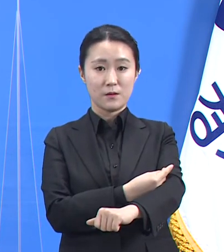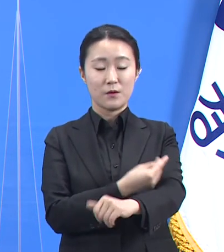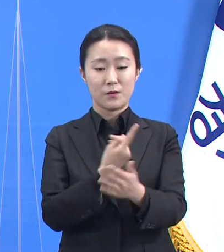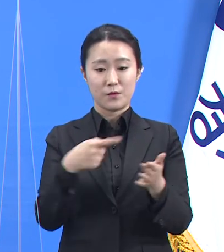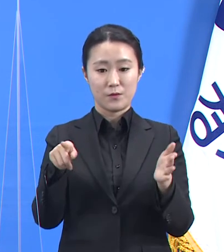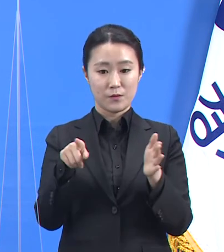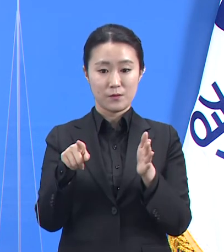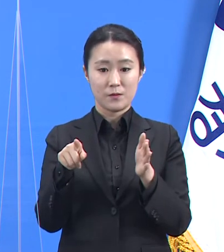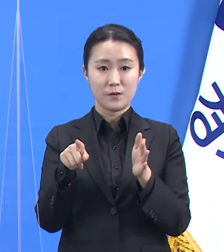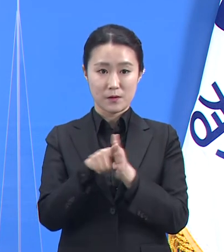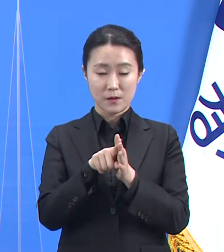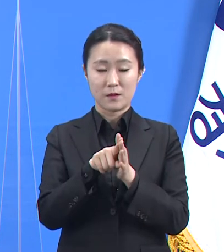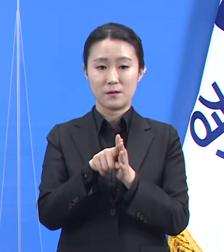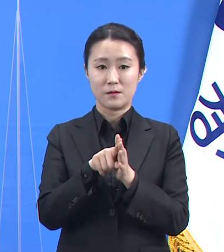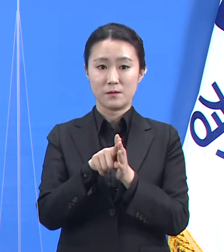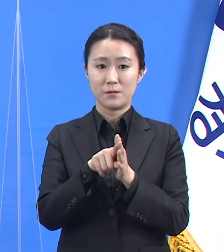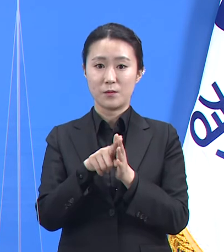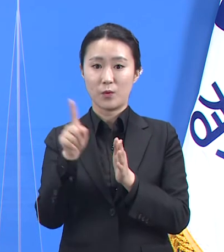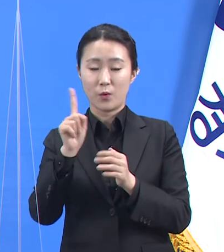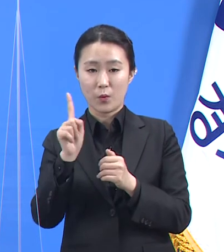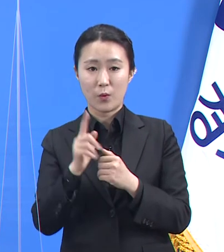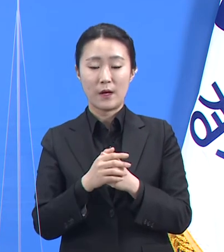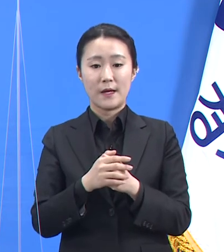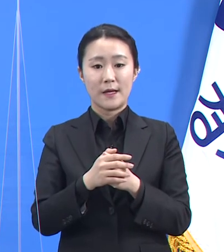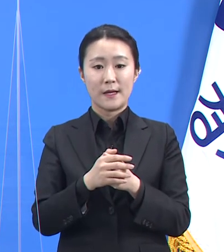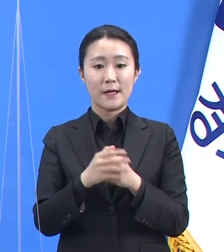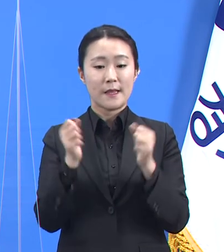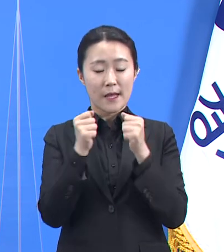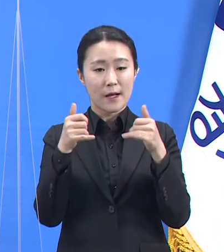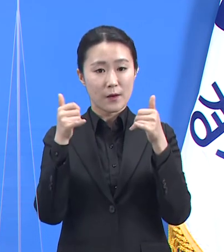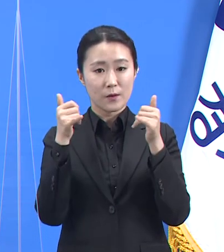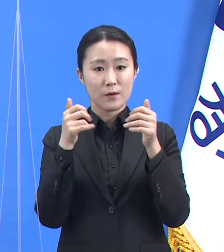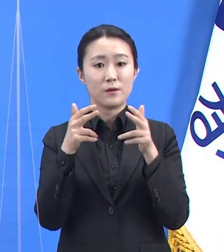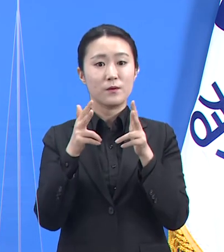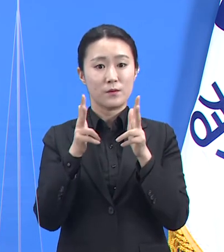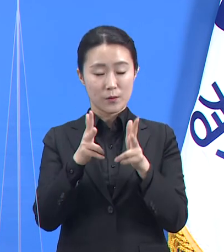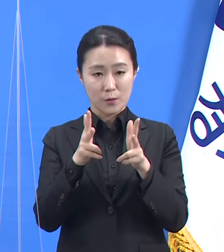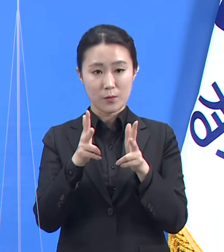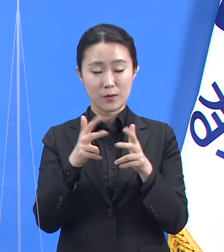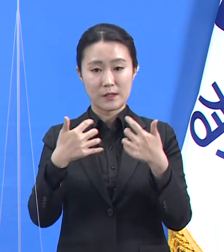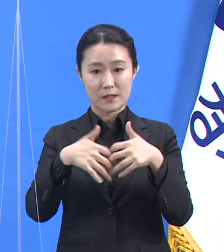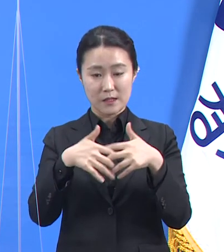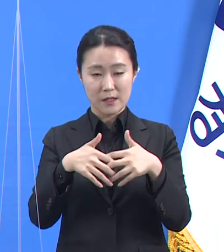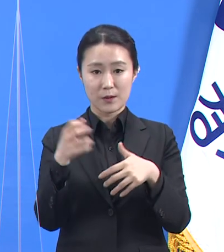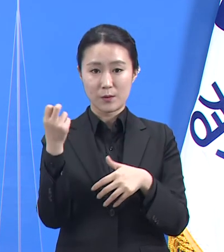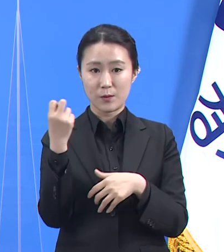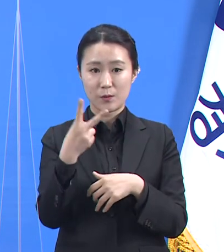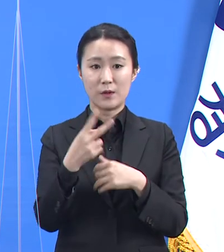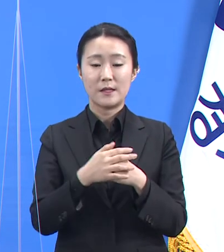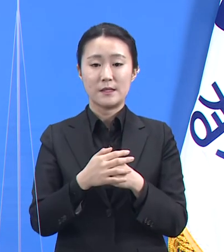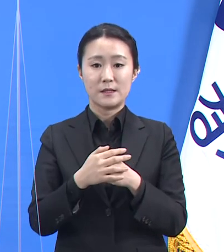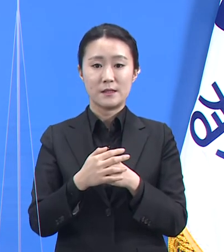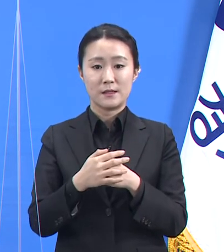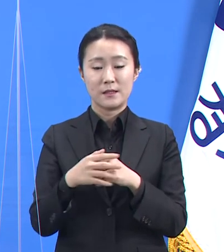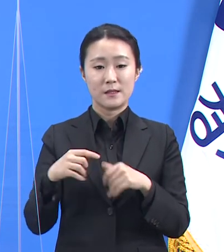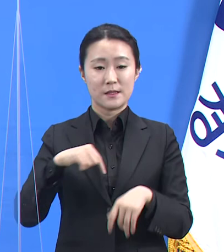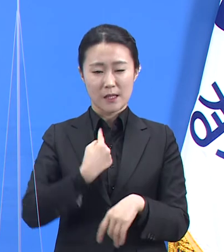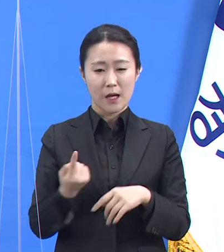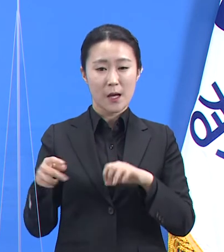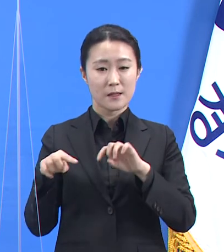냉동구 설치 및 작동, 자가발전 시설, 냉난방 시설 등의 기준 준수 여부를 점검하고 있습니다.